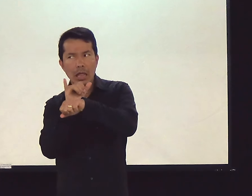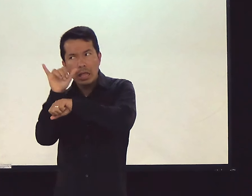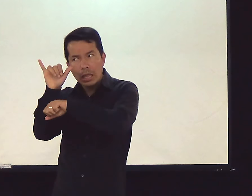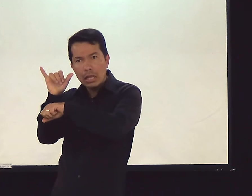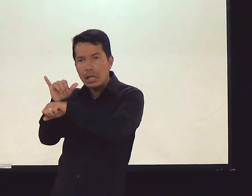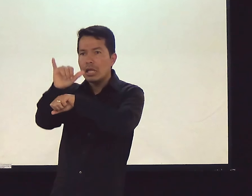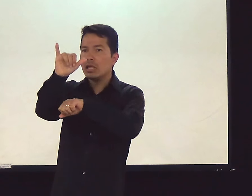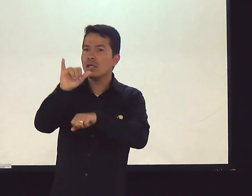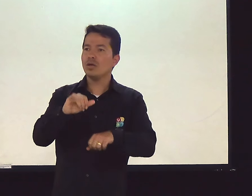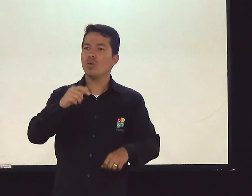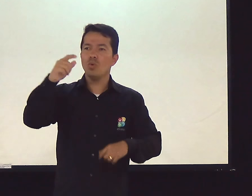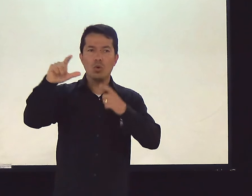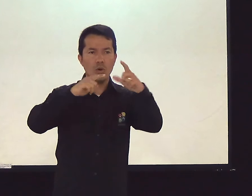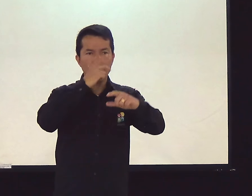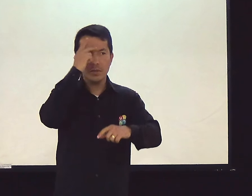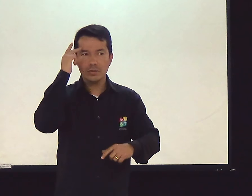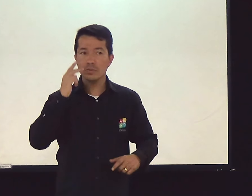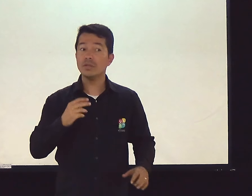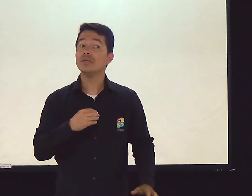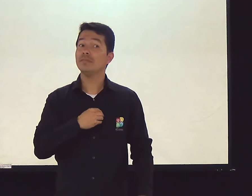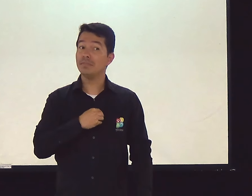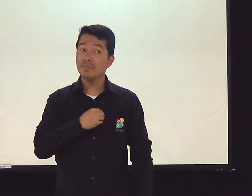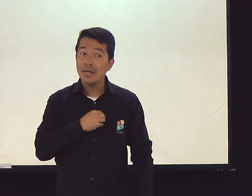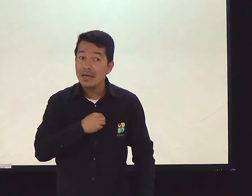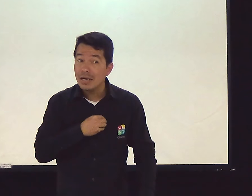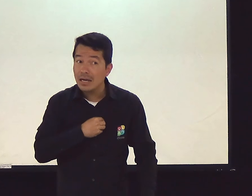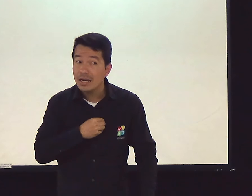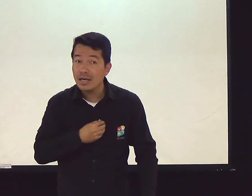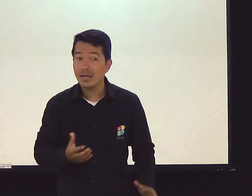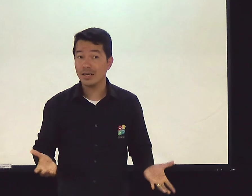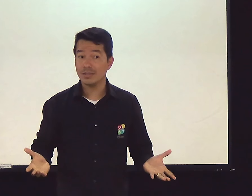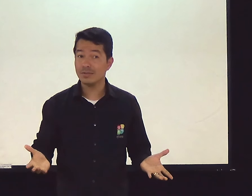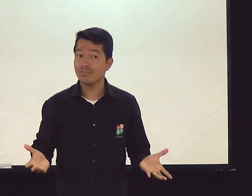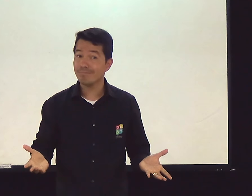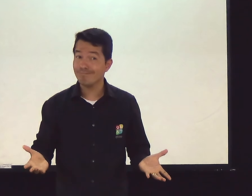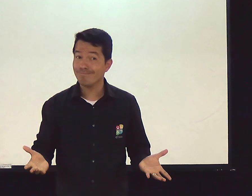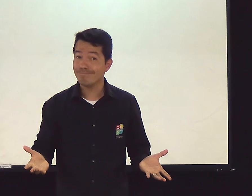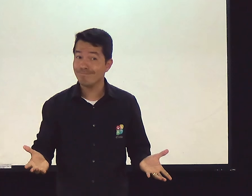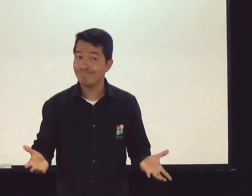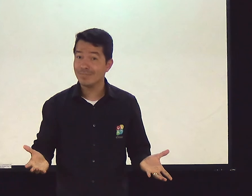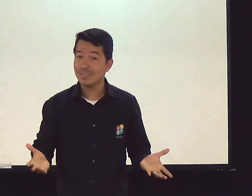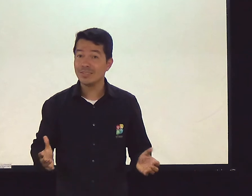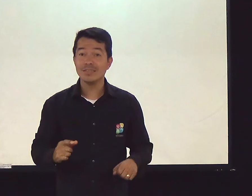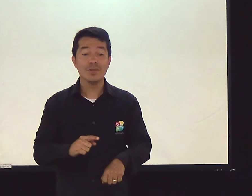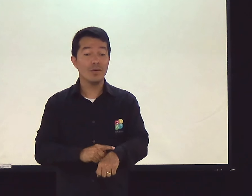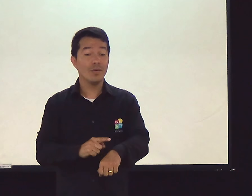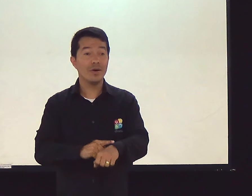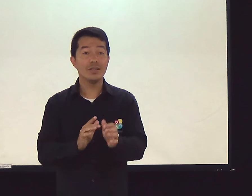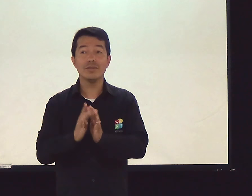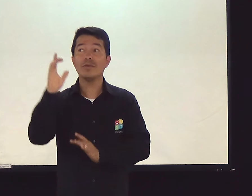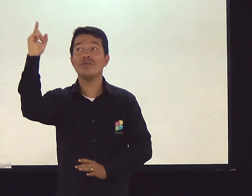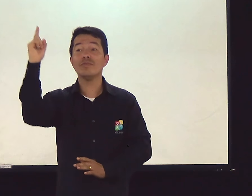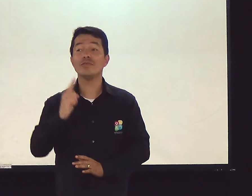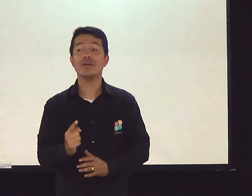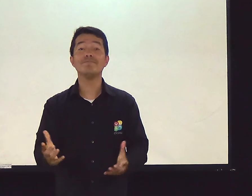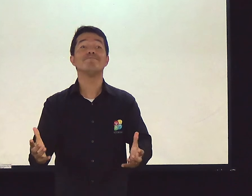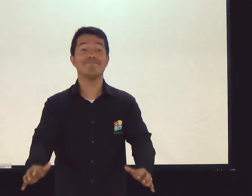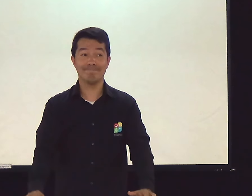Se você engana as outras pessoas, é pecado. Né? E aí, Jesus